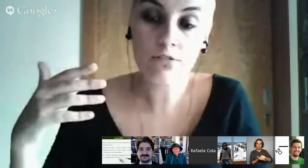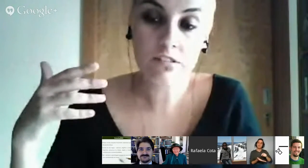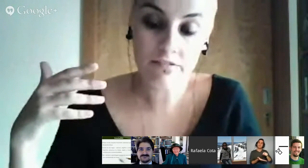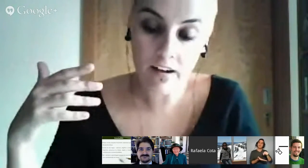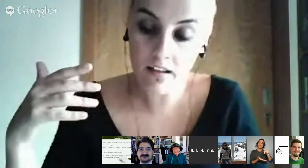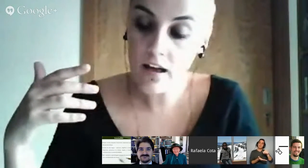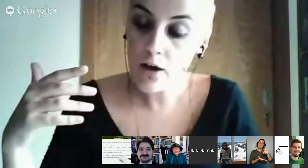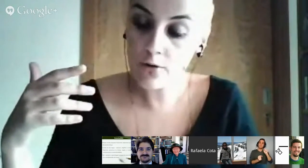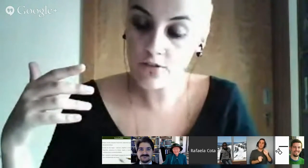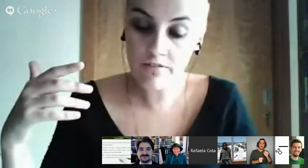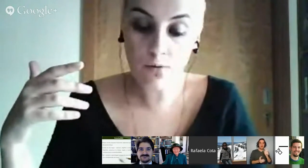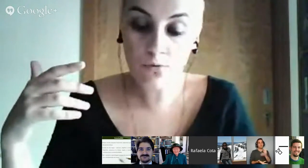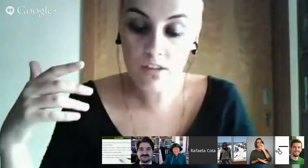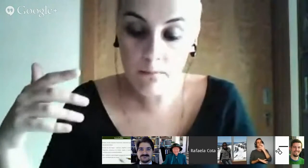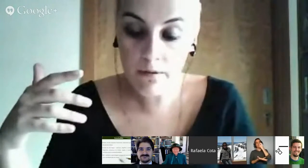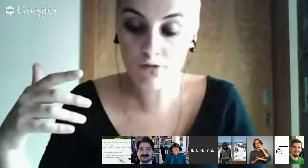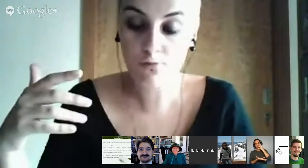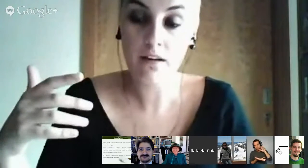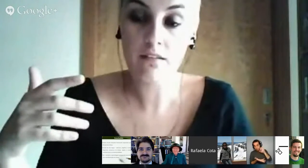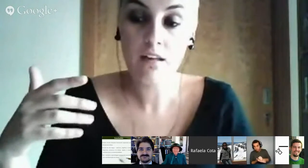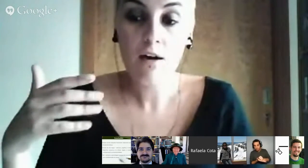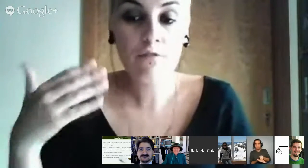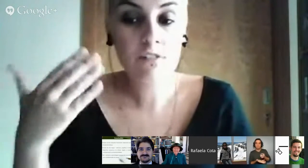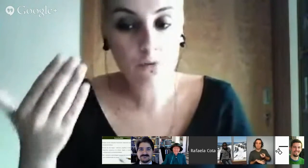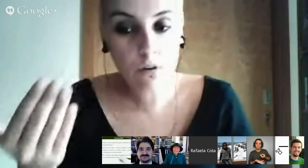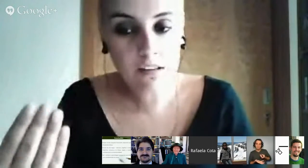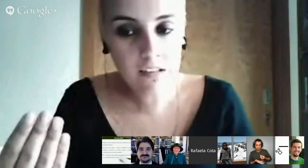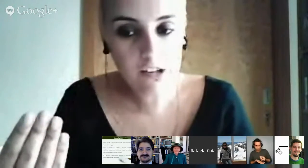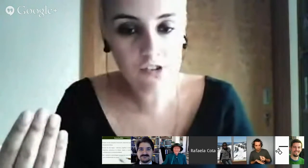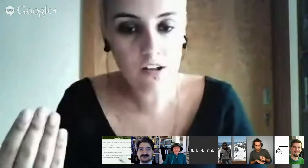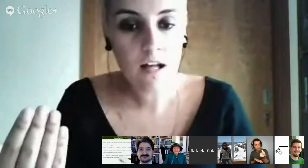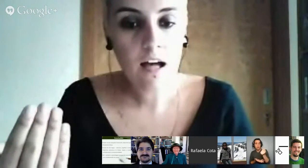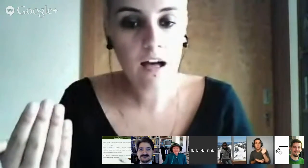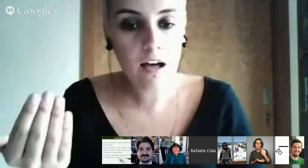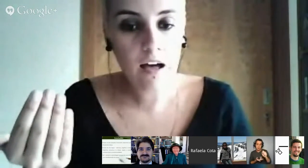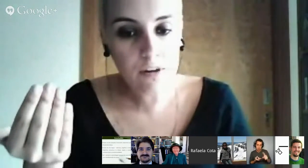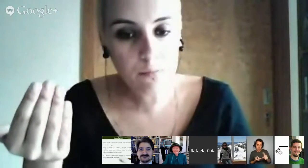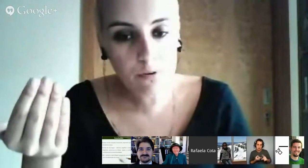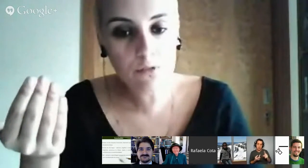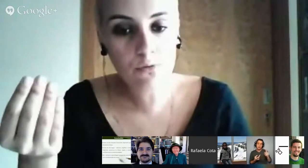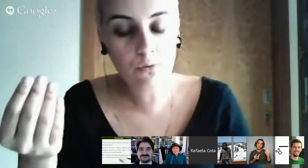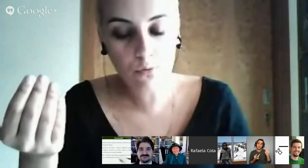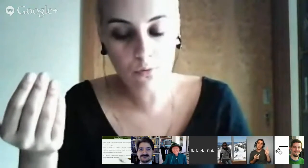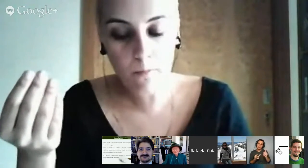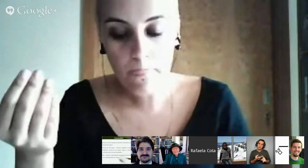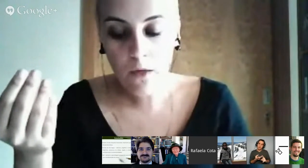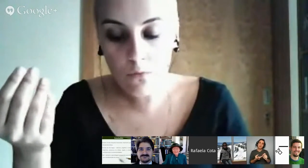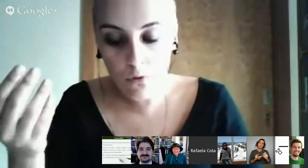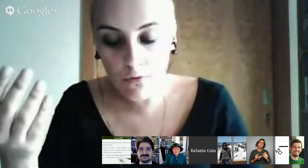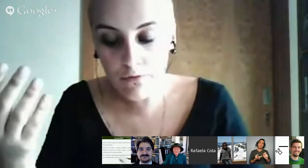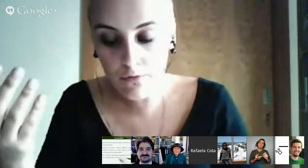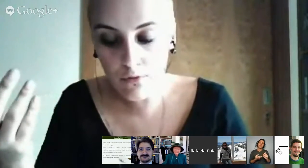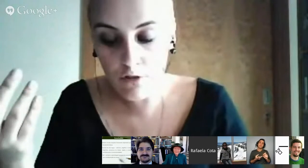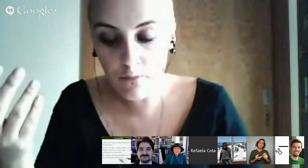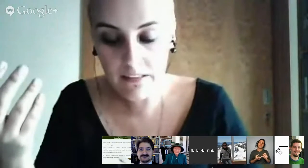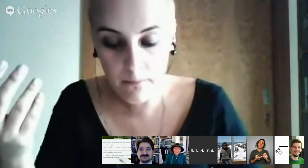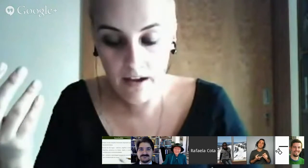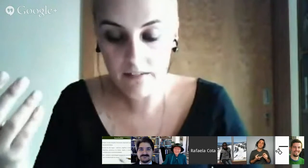e conservá-la no tempo e no espaço fazer com que seja atribuído um novo patamar